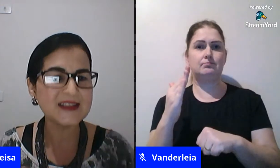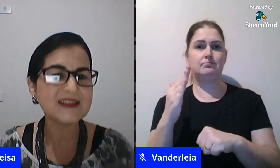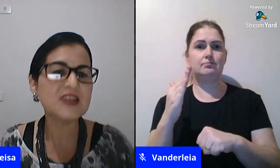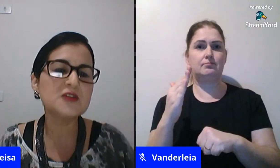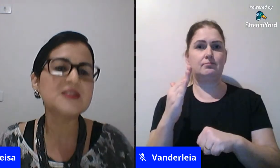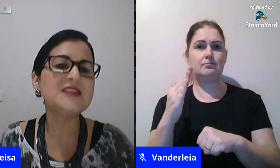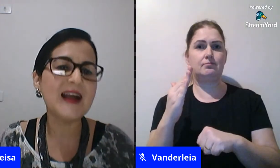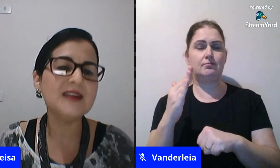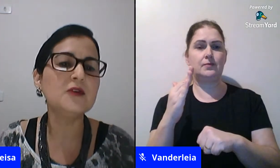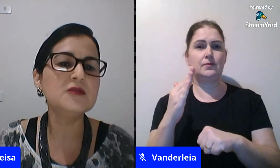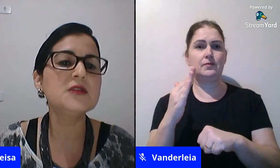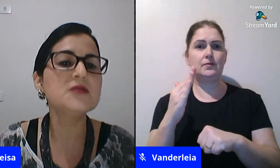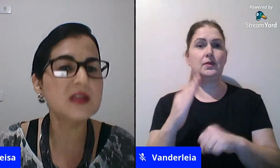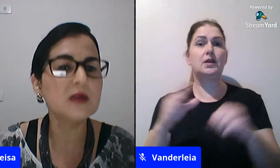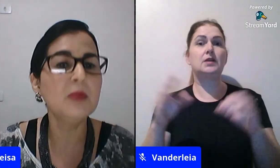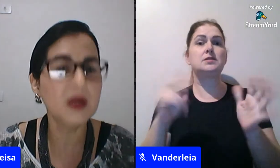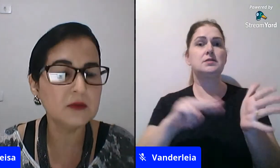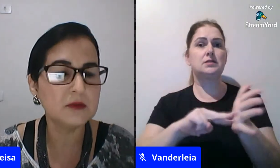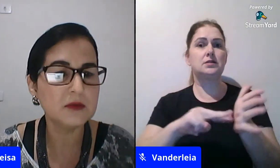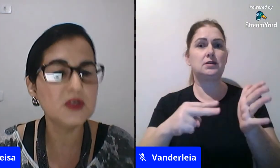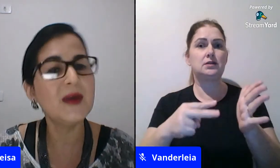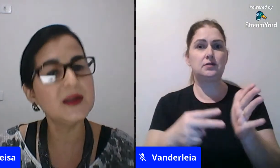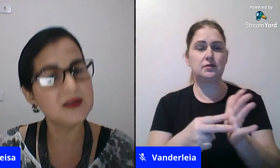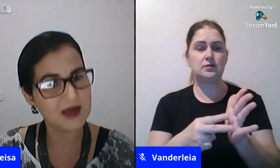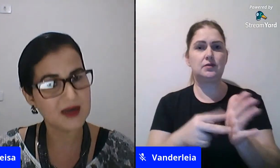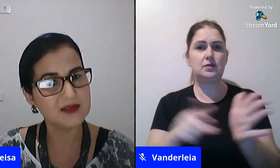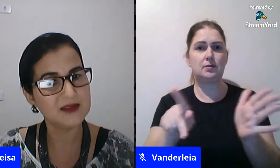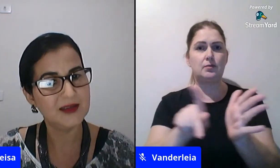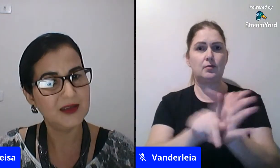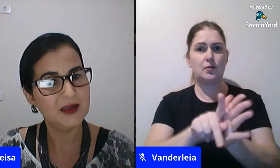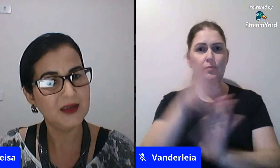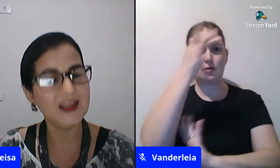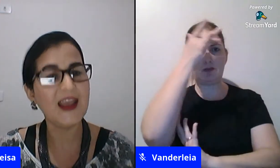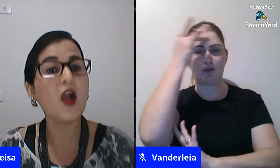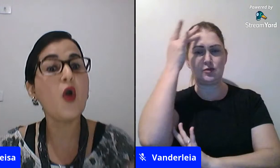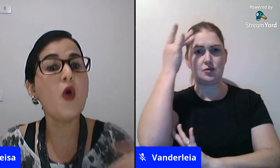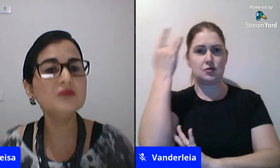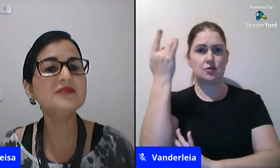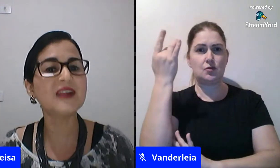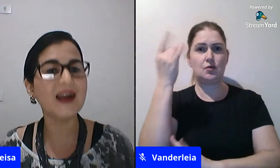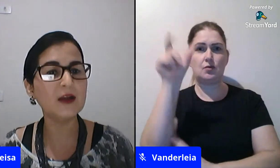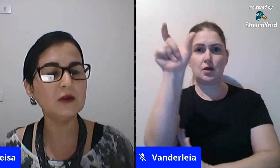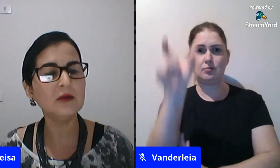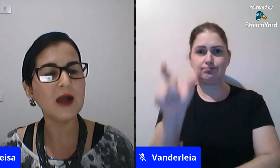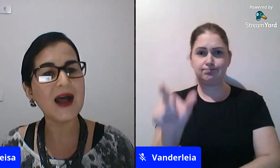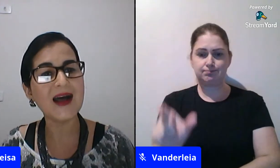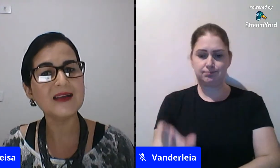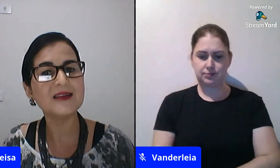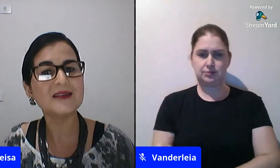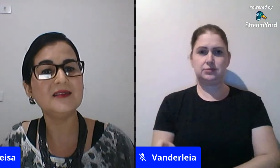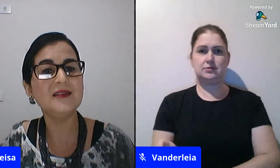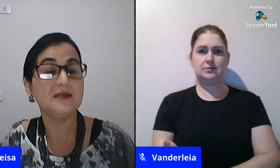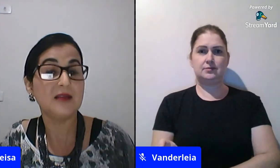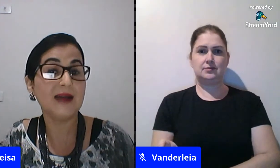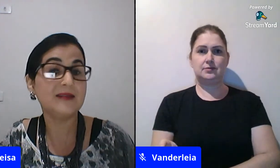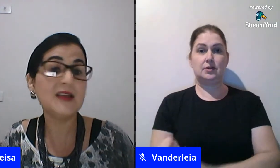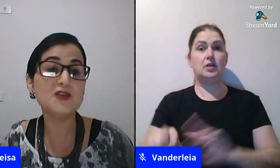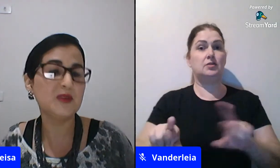mais está associado à condição de ser humano, de humanizar-se, que é contrário à